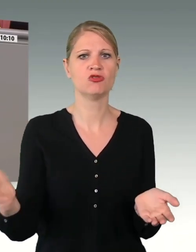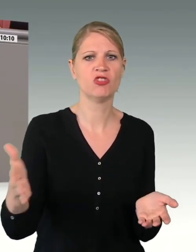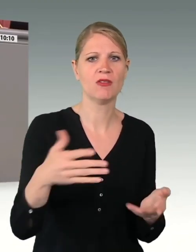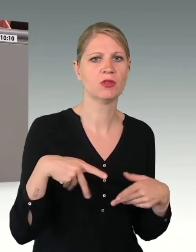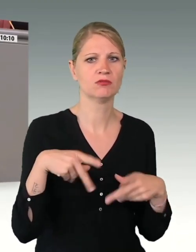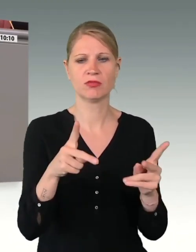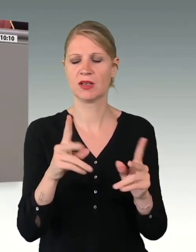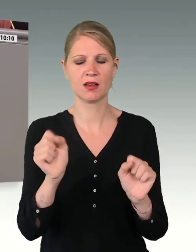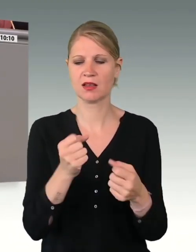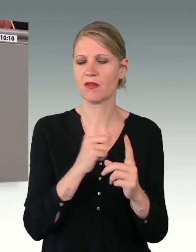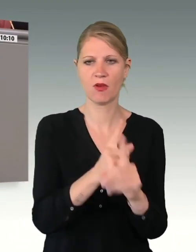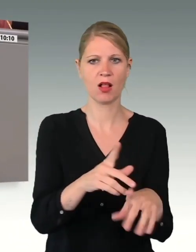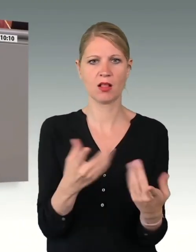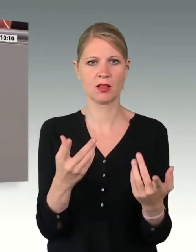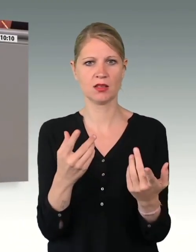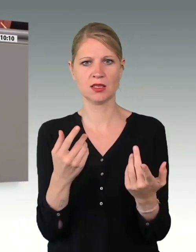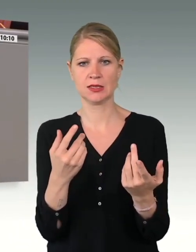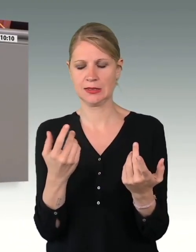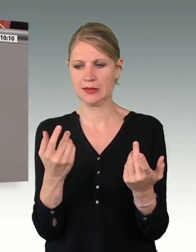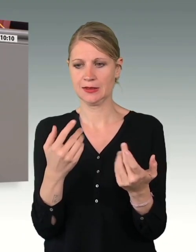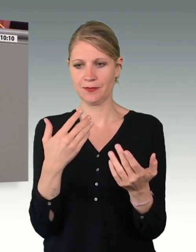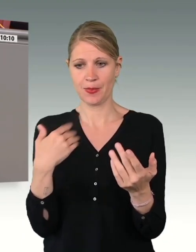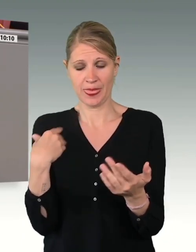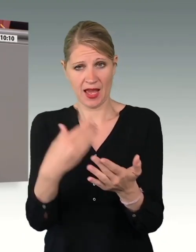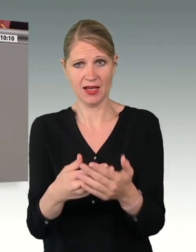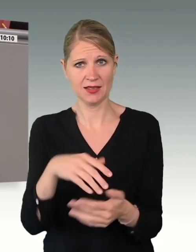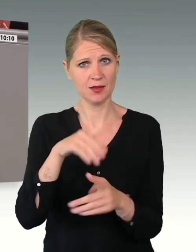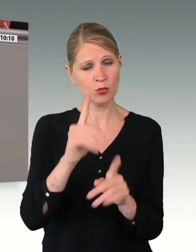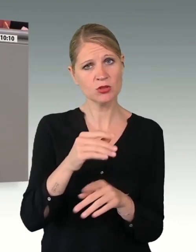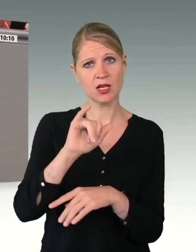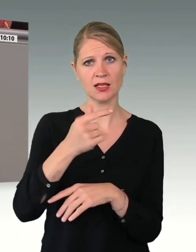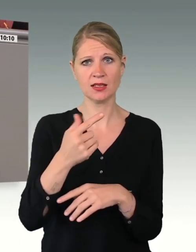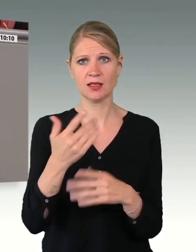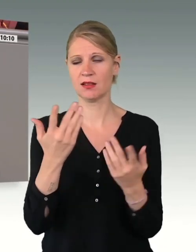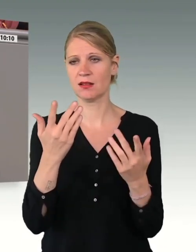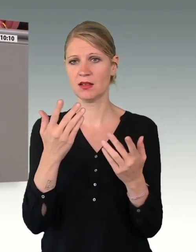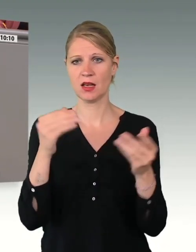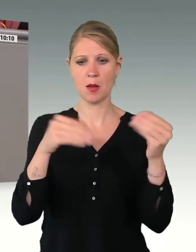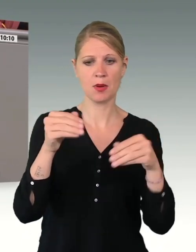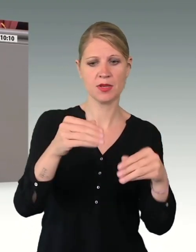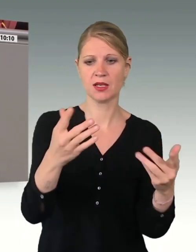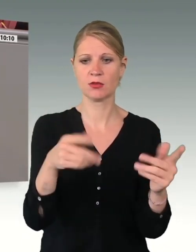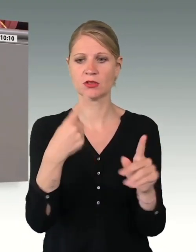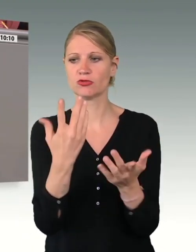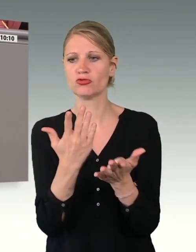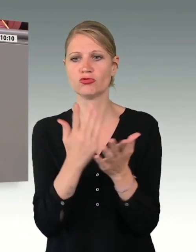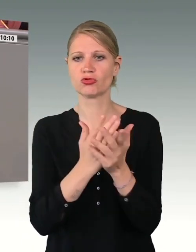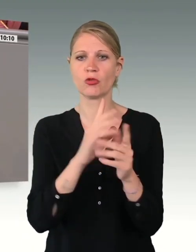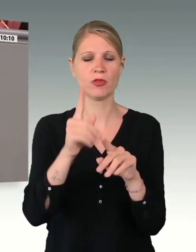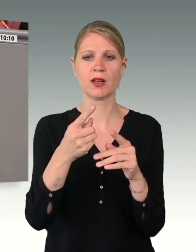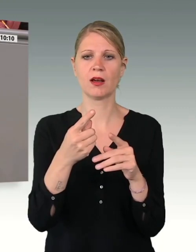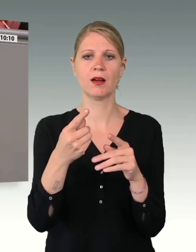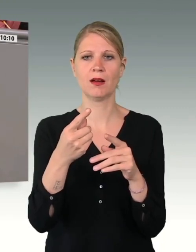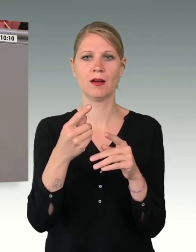Implementierung bzw. die IT der Implementierung schon längst überholt. Das ist nur eine der